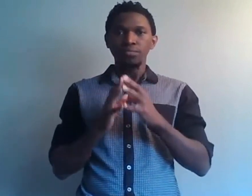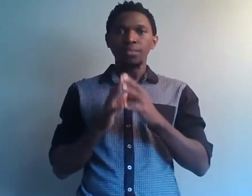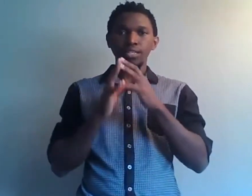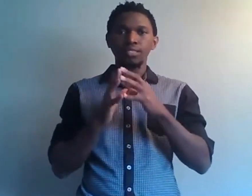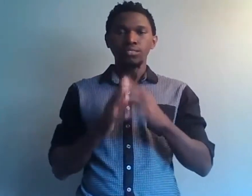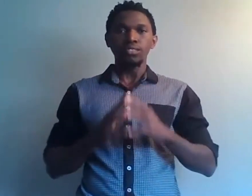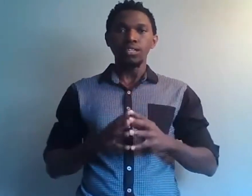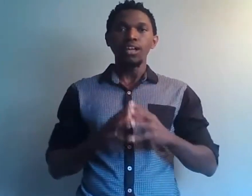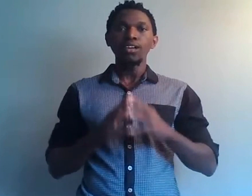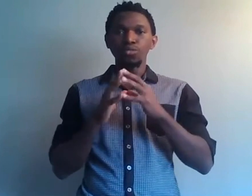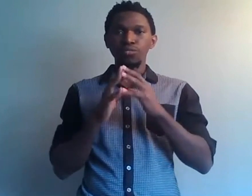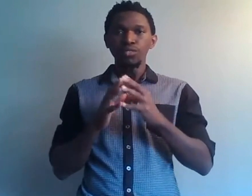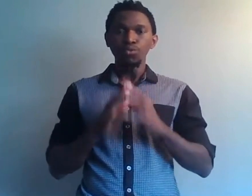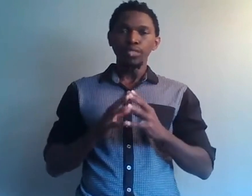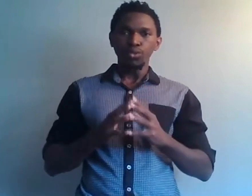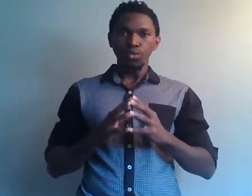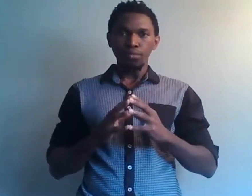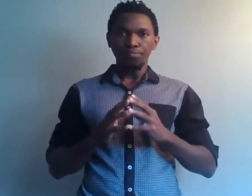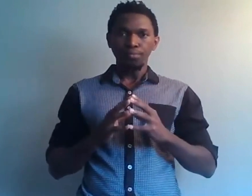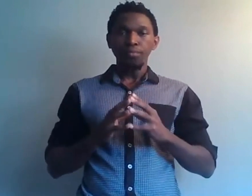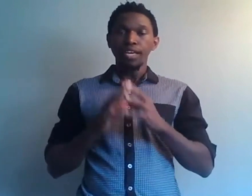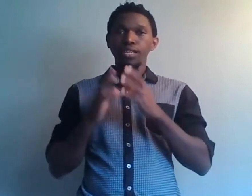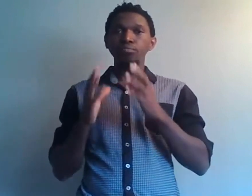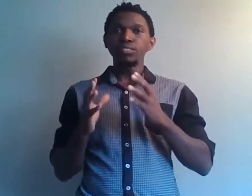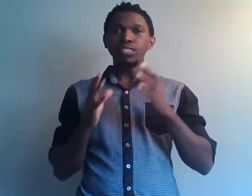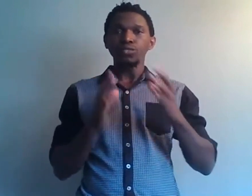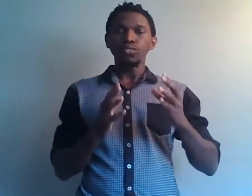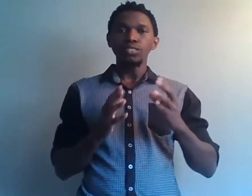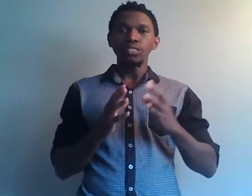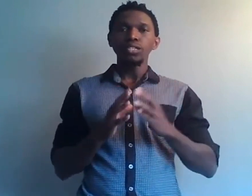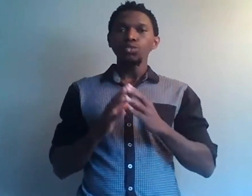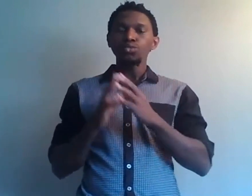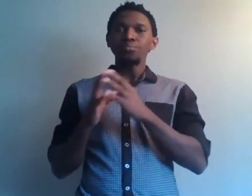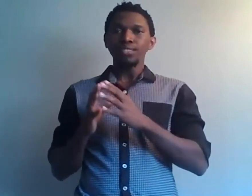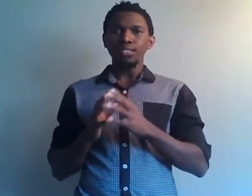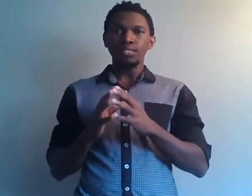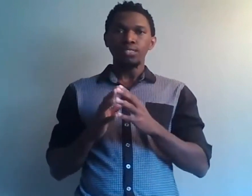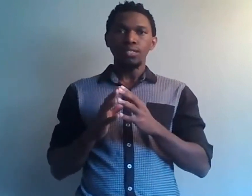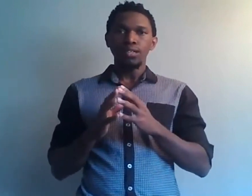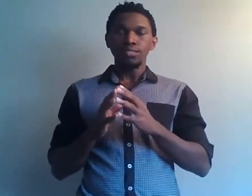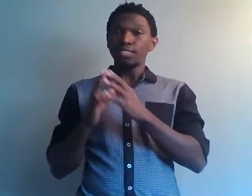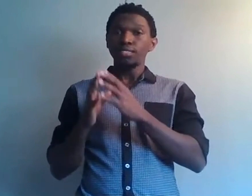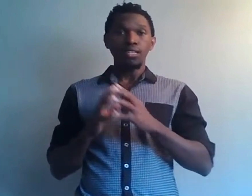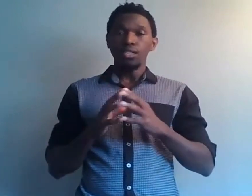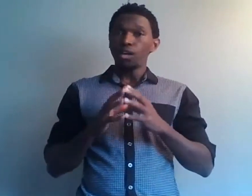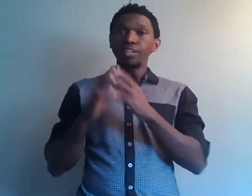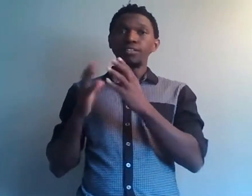aspect essentiel dans nos vies de tous les jours. Et en business, on dit qu'une matrix, c'est-à-dire un